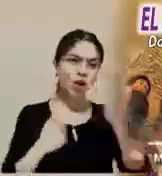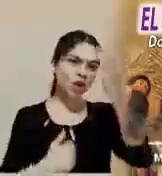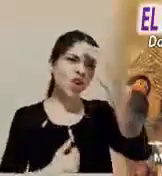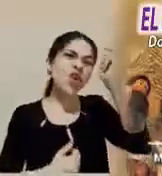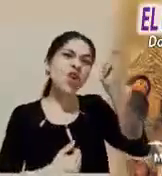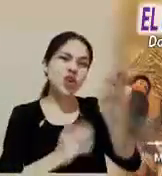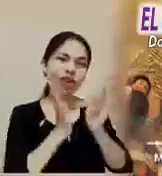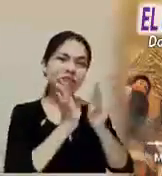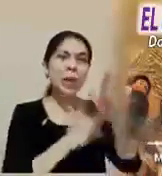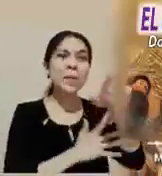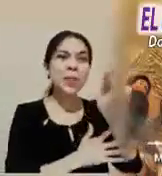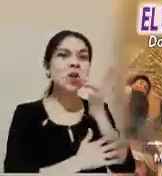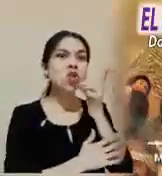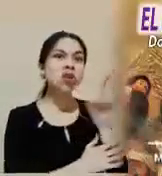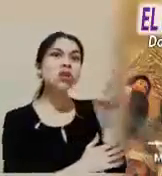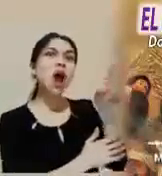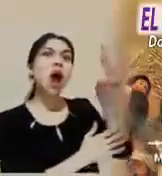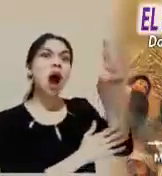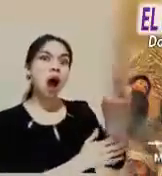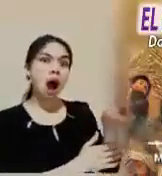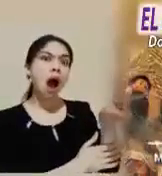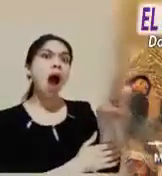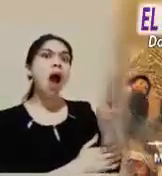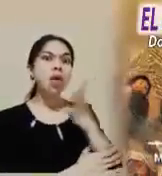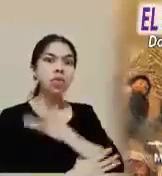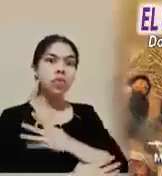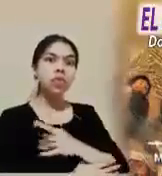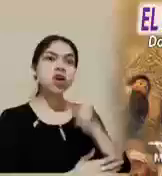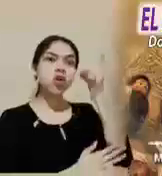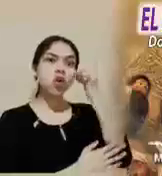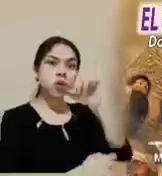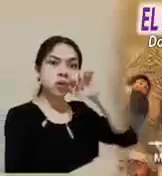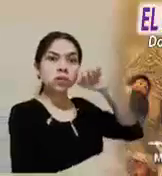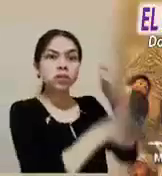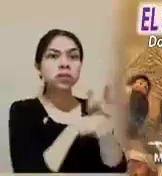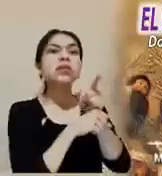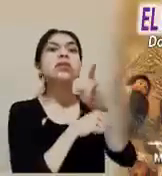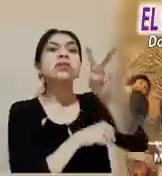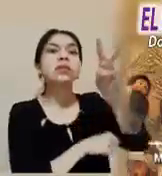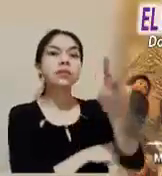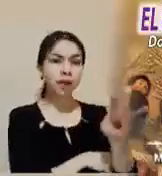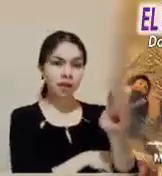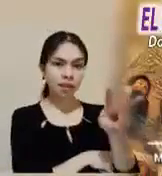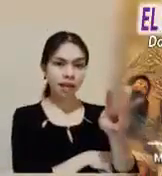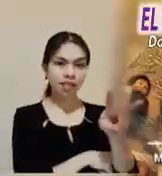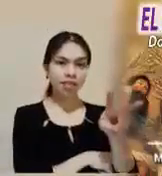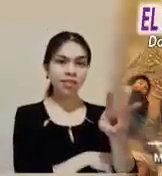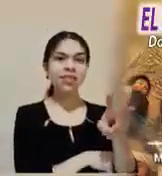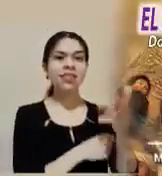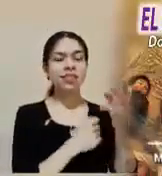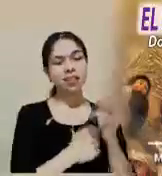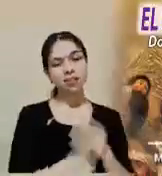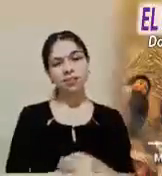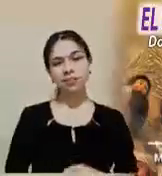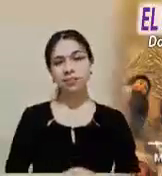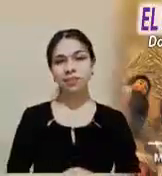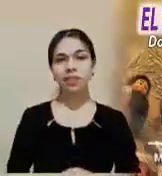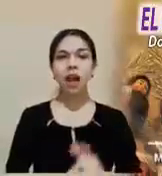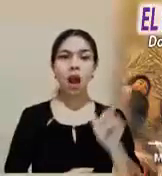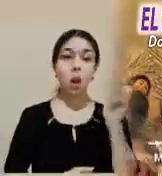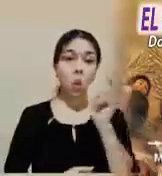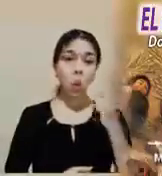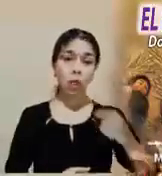¿Cuál es nuestra actitud esta Semana Santa y en nuestra vida cotidiana? Al mirar a Jesús hoy,